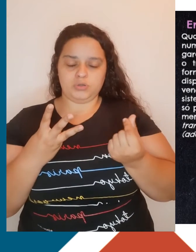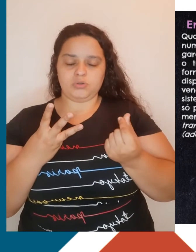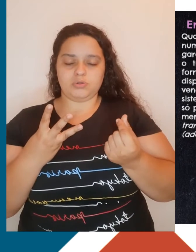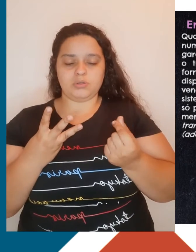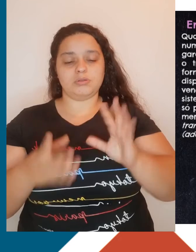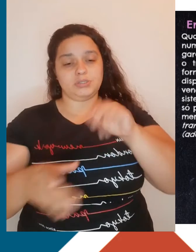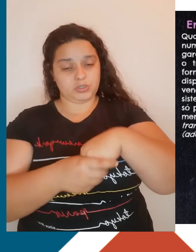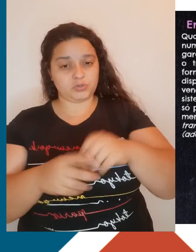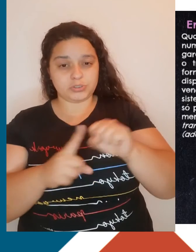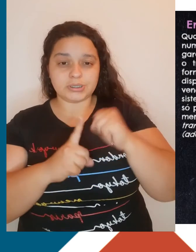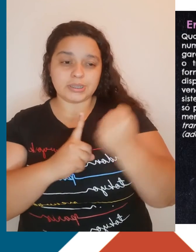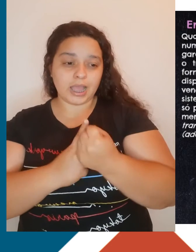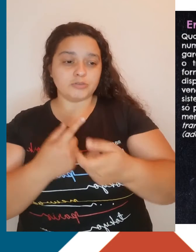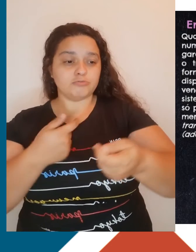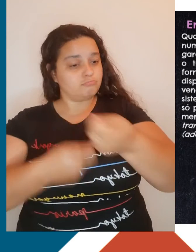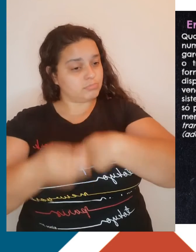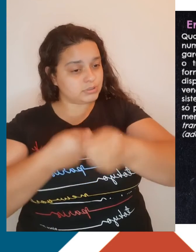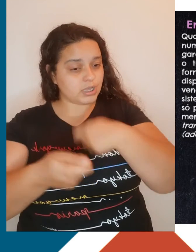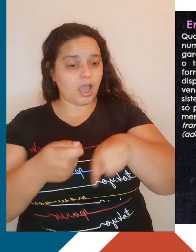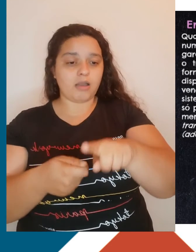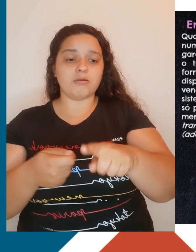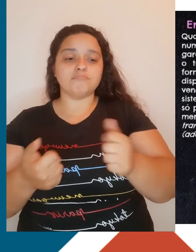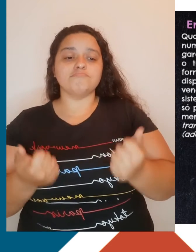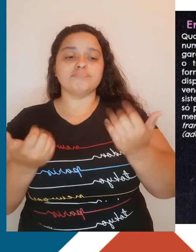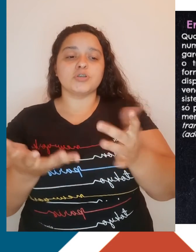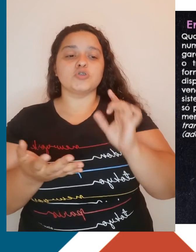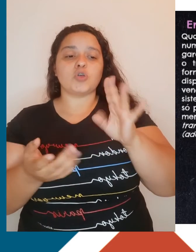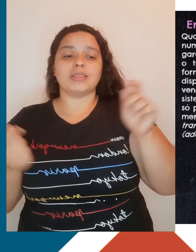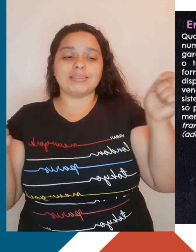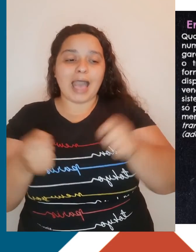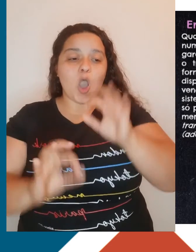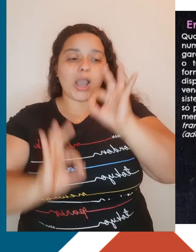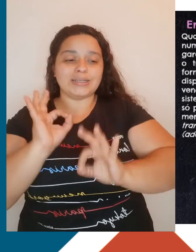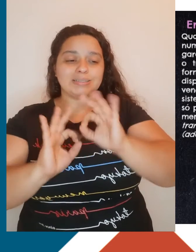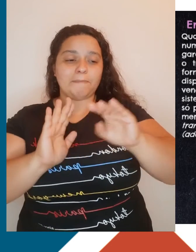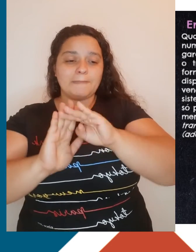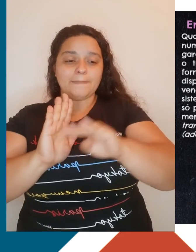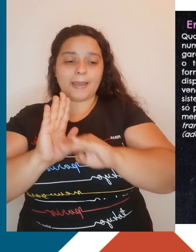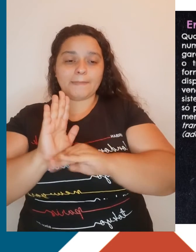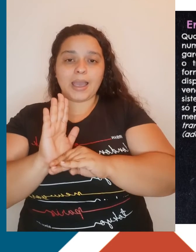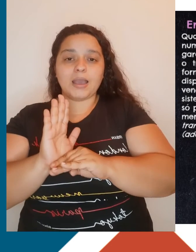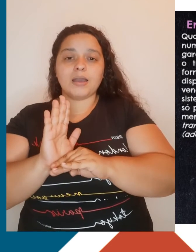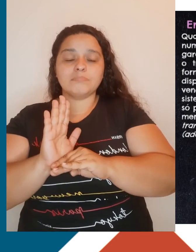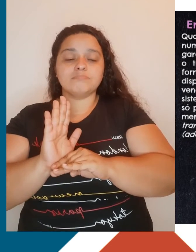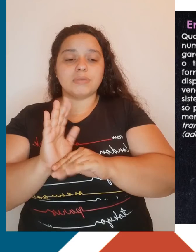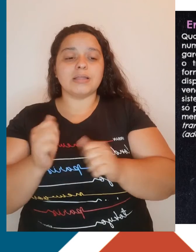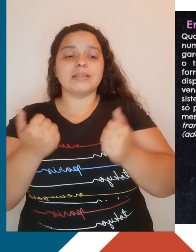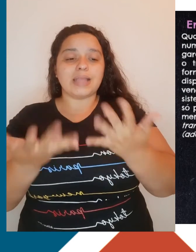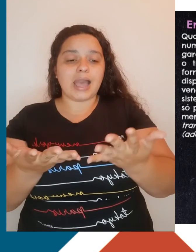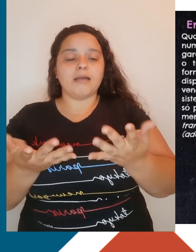Numa sociedade comercial, esse fornecimento só poderia ser organizado de uma forma, tornando-os disponíveis à